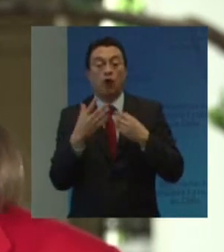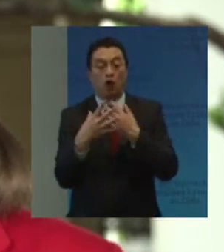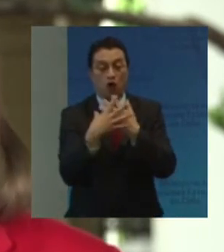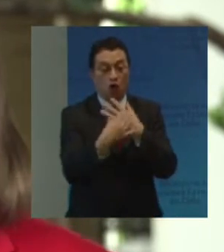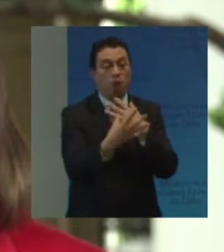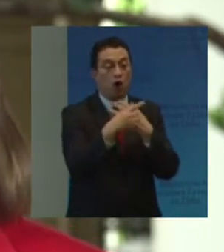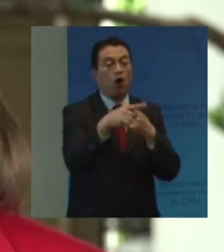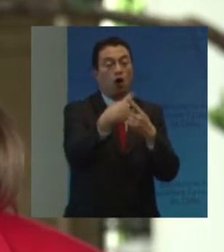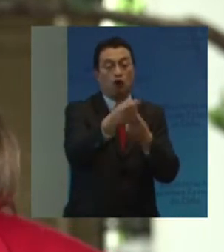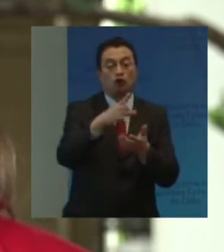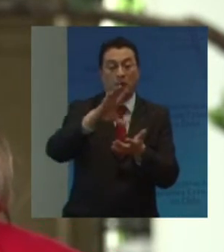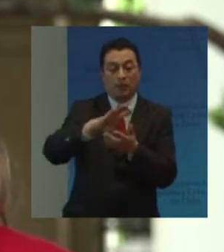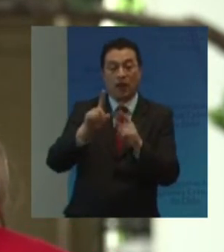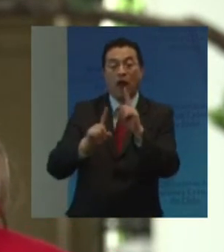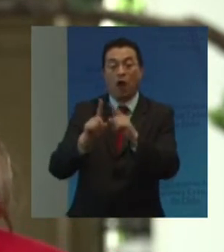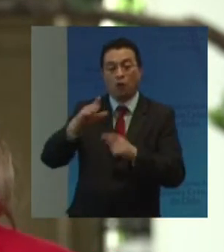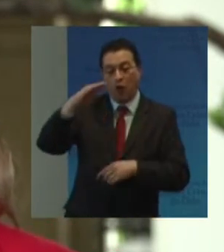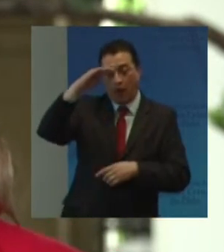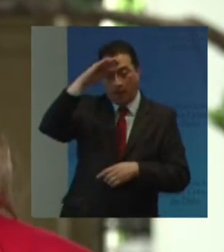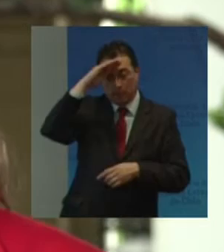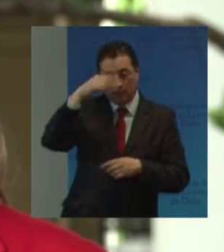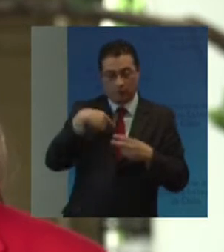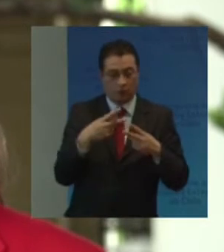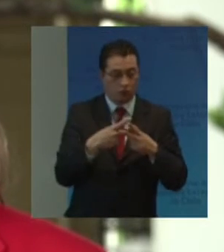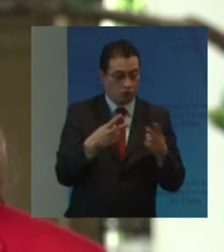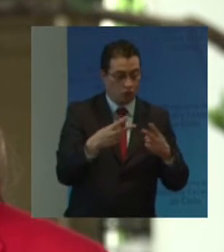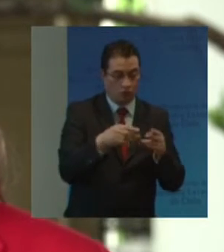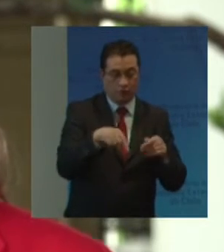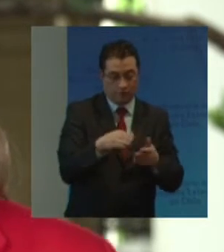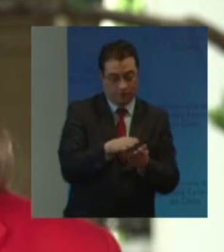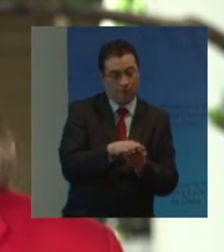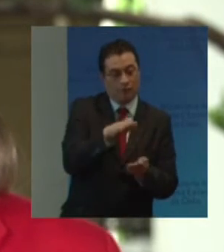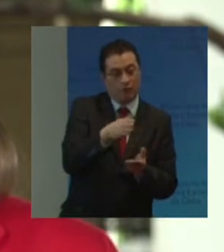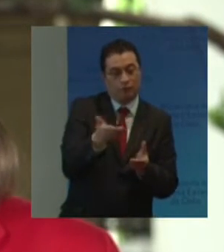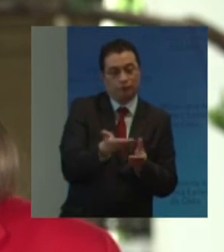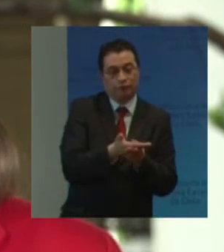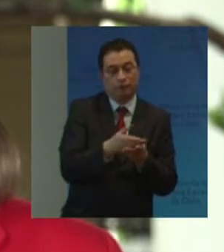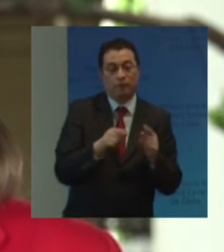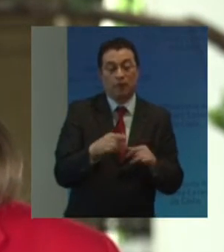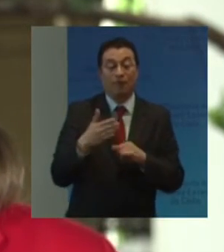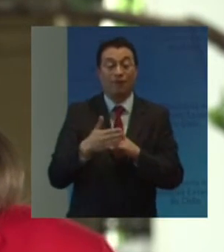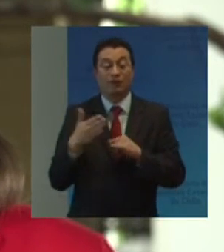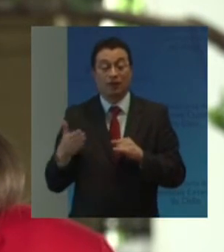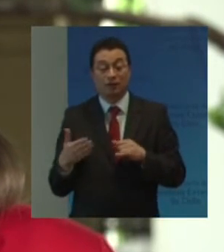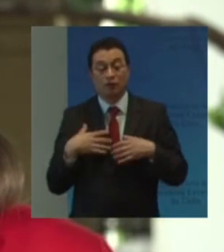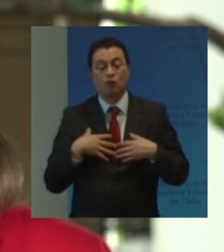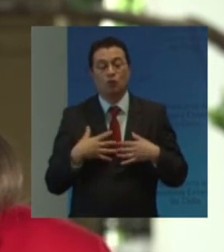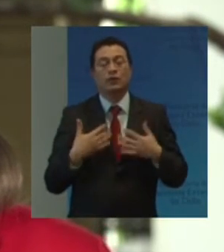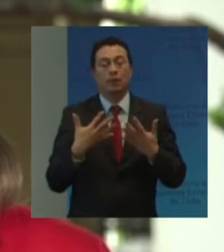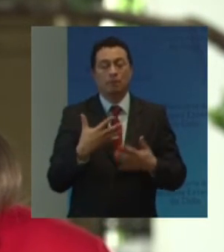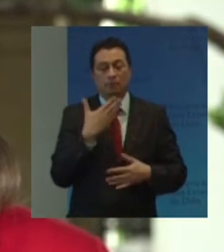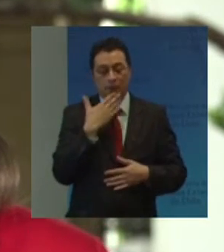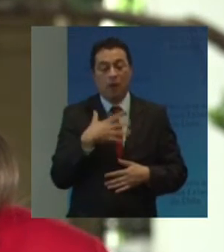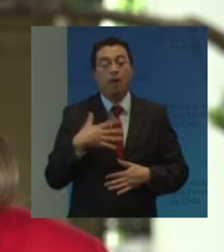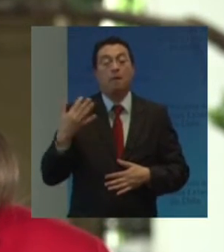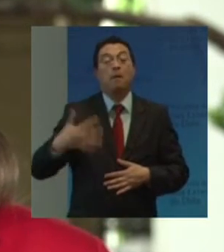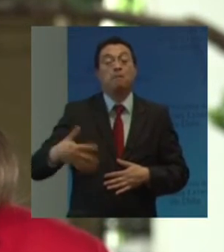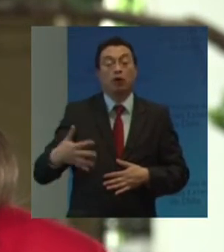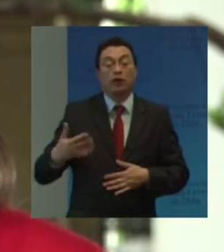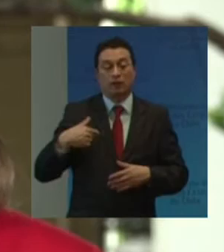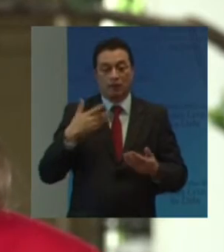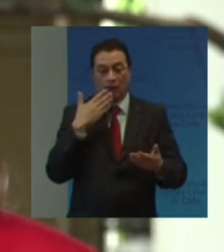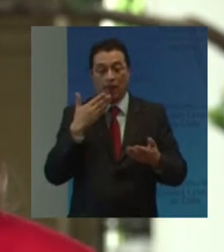naciones Algunas de las experiencias Que sean publicadas En este portafolio Para finalizar Deseo enfatizar La importancia Que tiene la